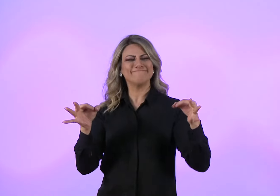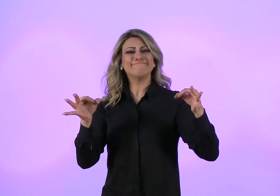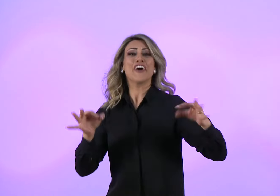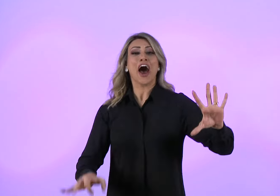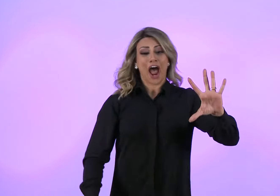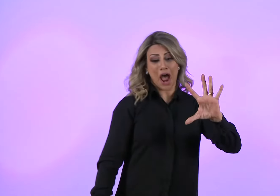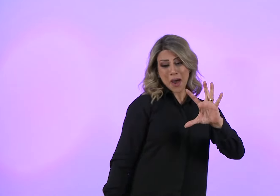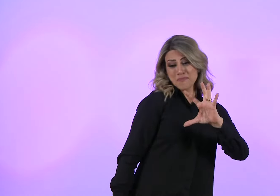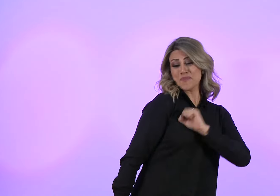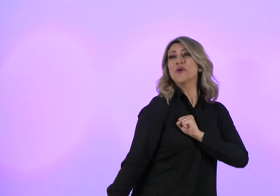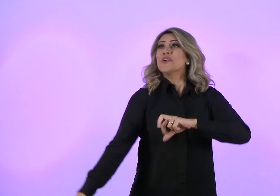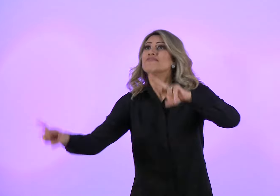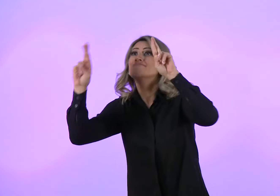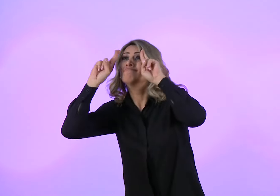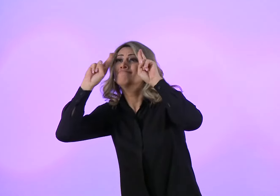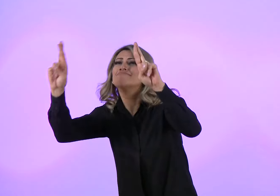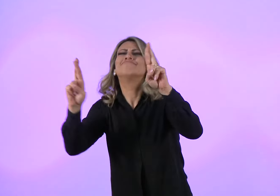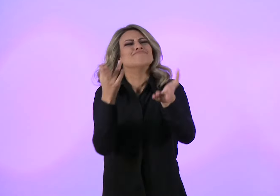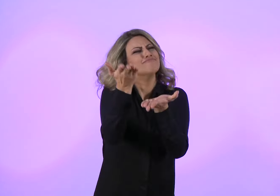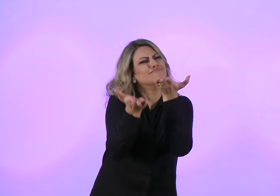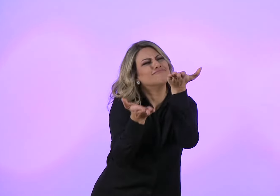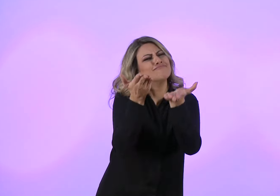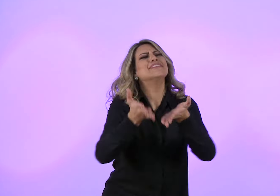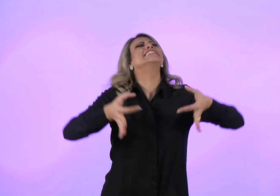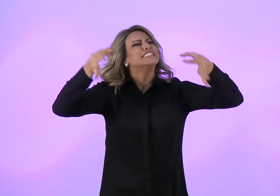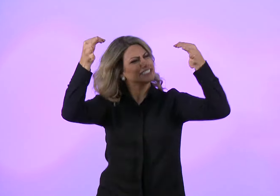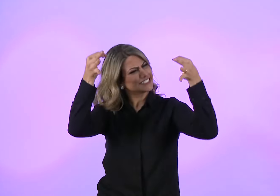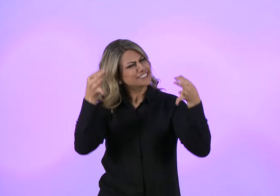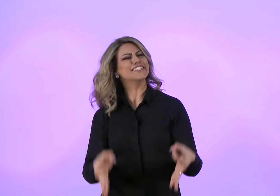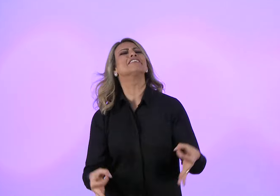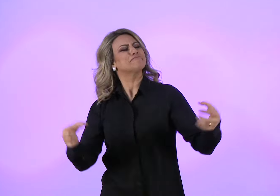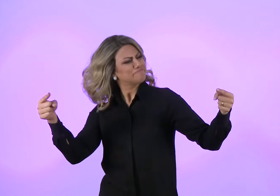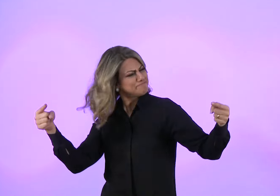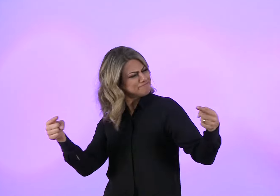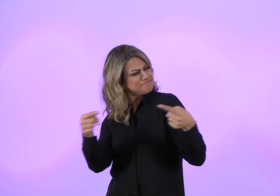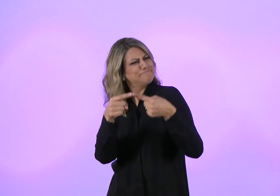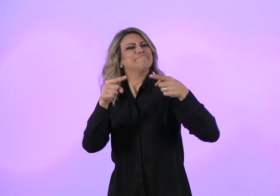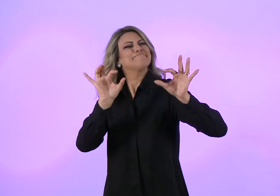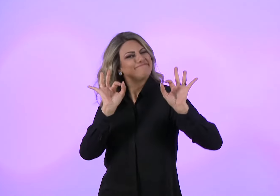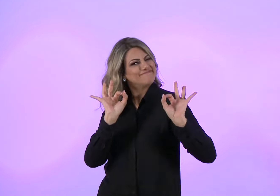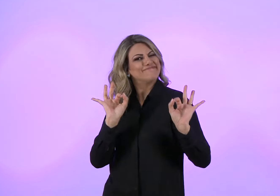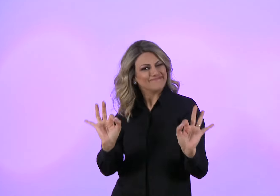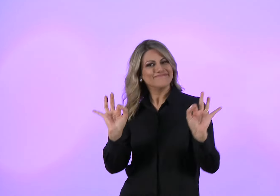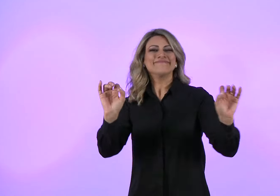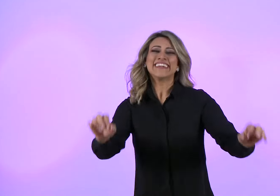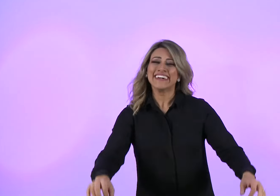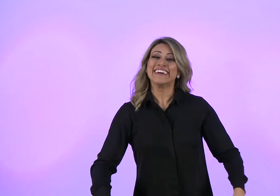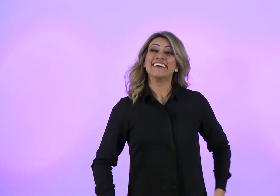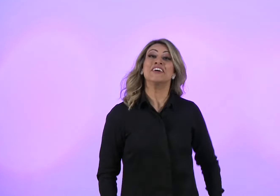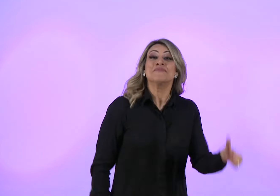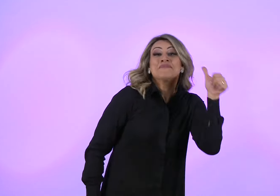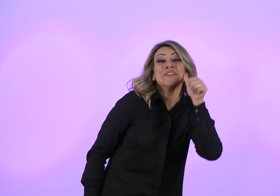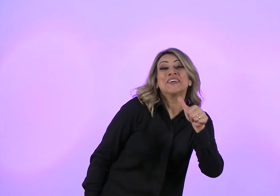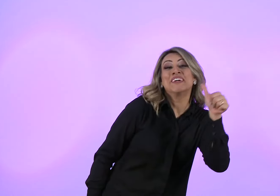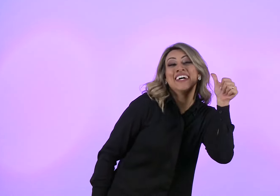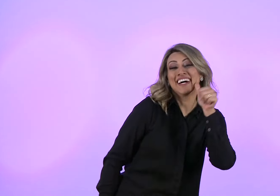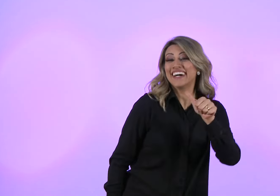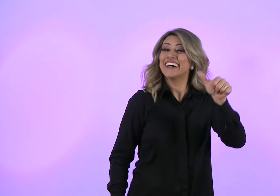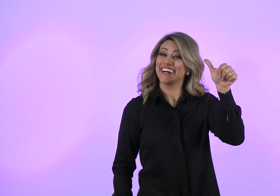Amor Rima com respeito Mulher